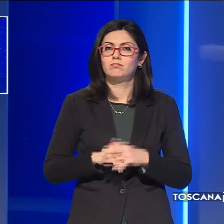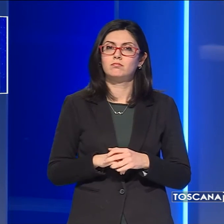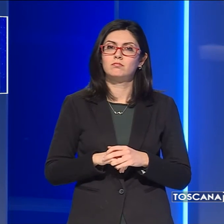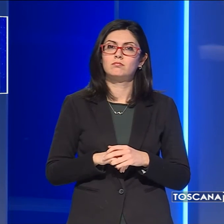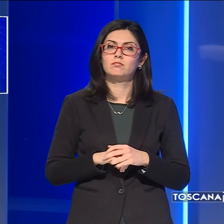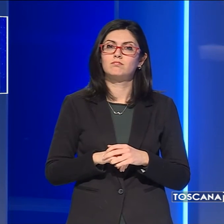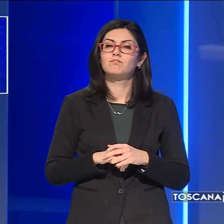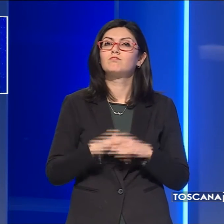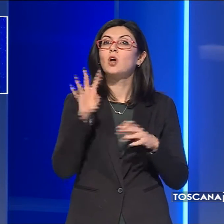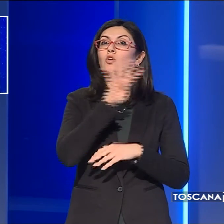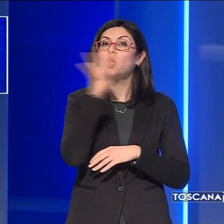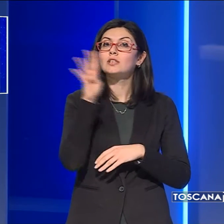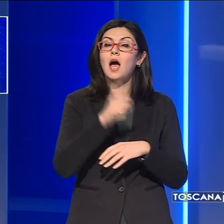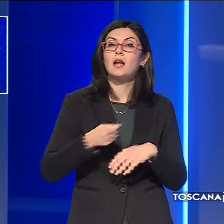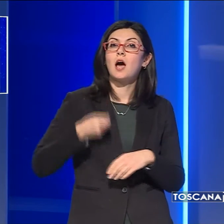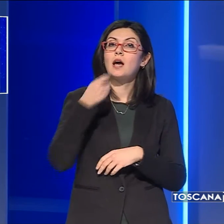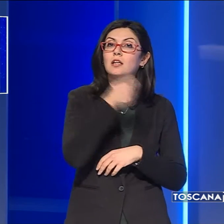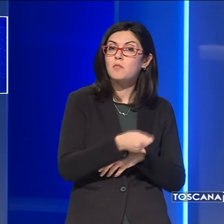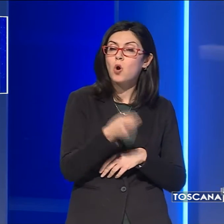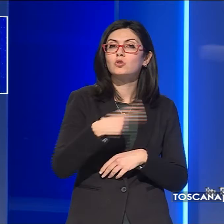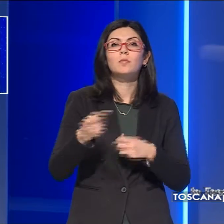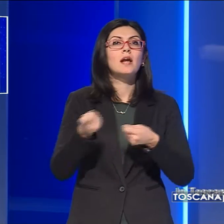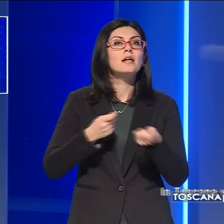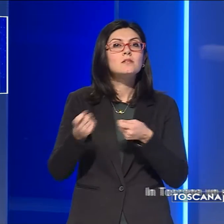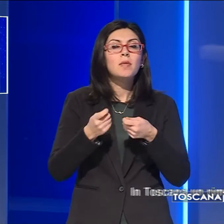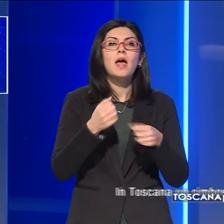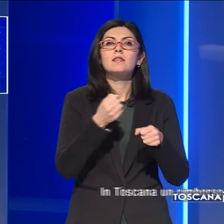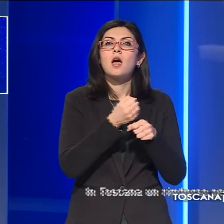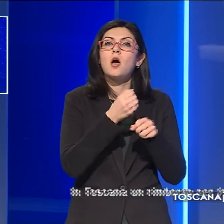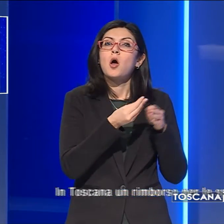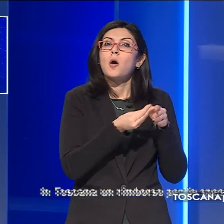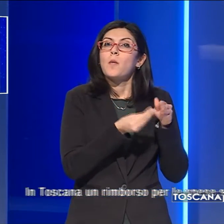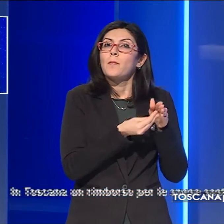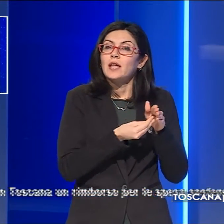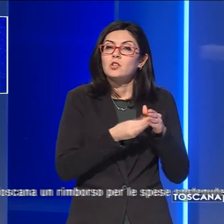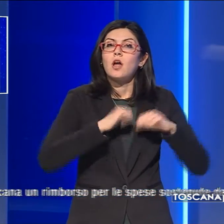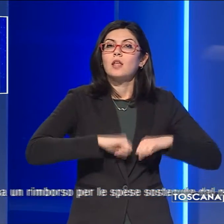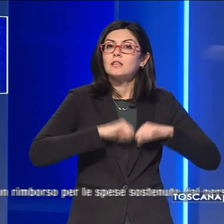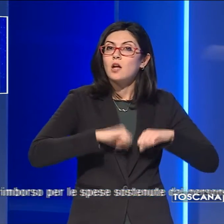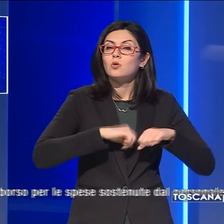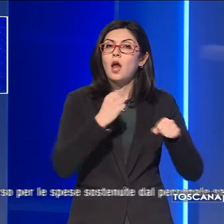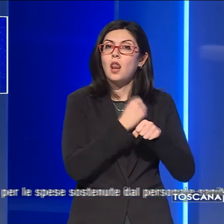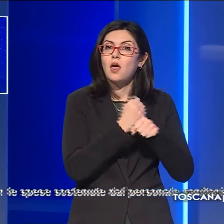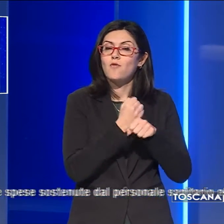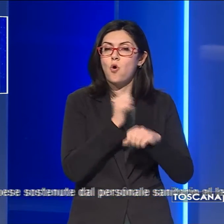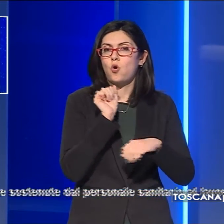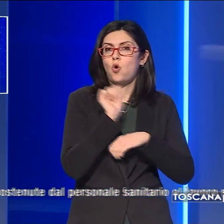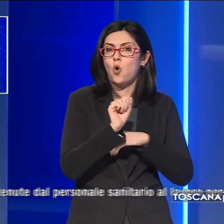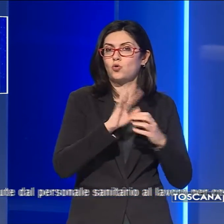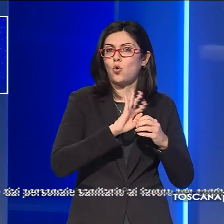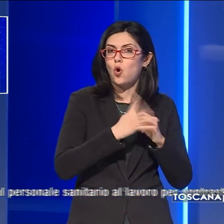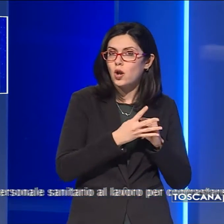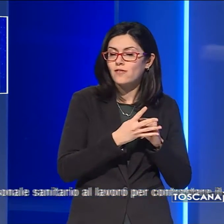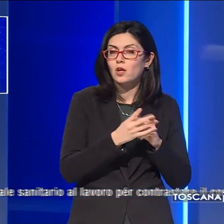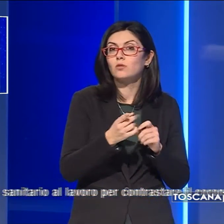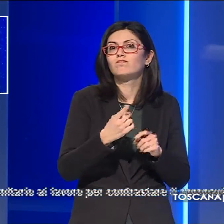In Toscana un rimborso per le spese sostenute dal personale sanitario al lavoro per contrastare il coronavirus è costretto a